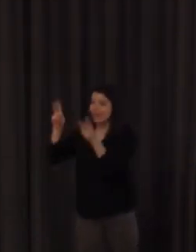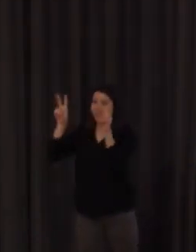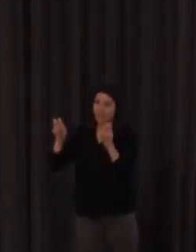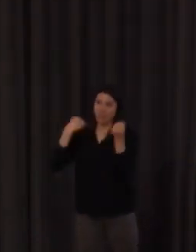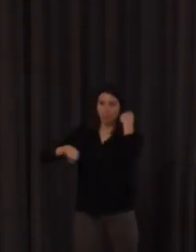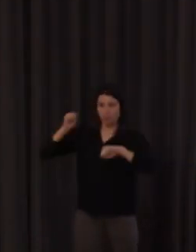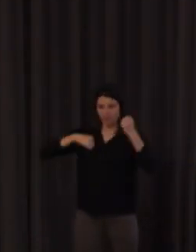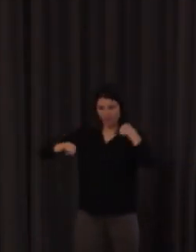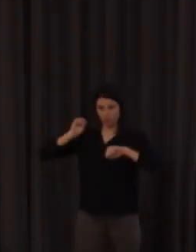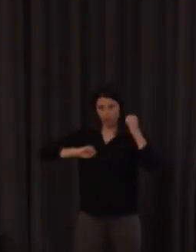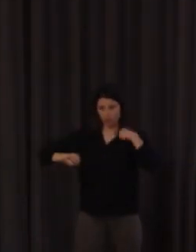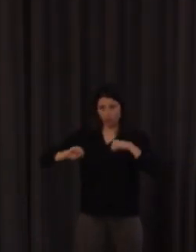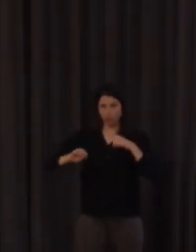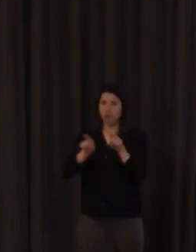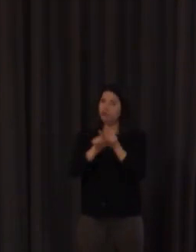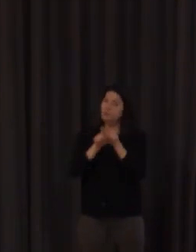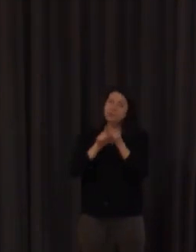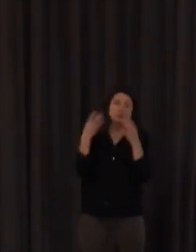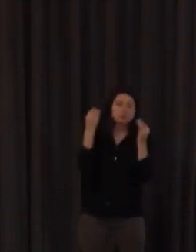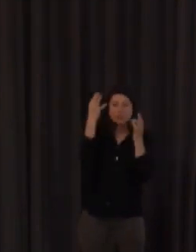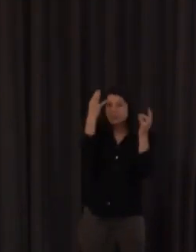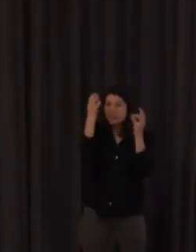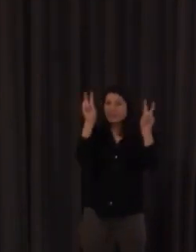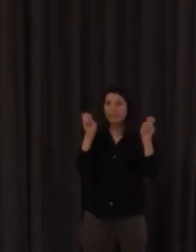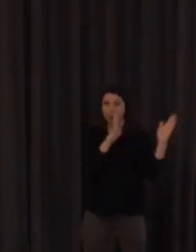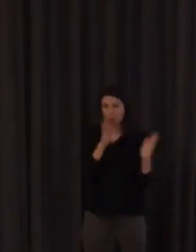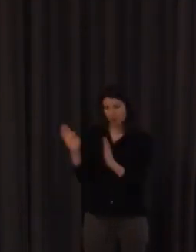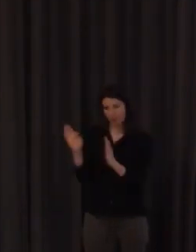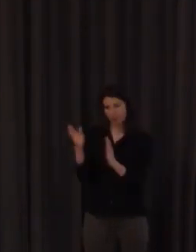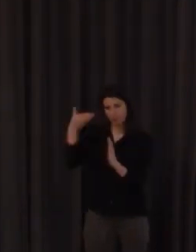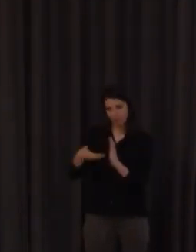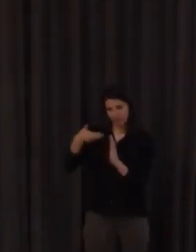hay que ser bastante estricto con eso con el orden de la escritura vale